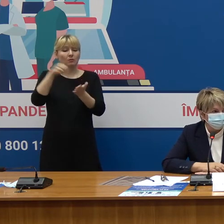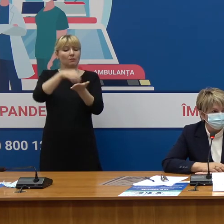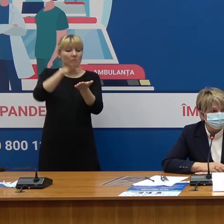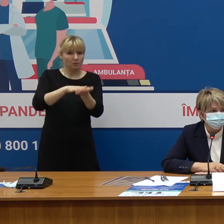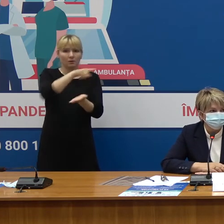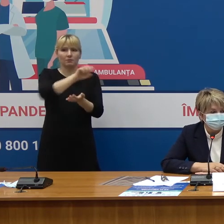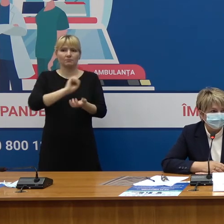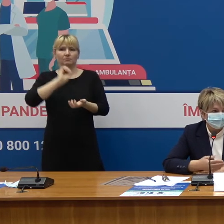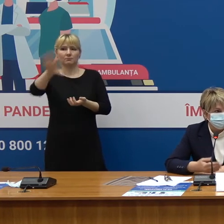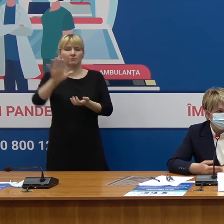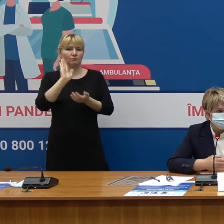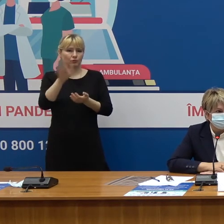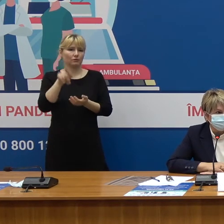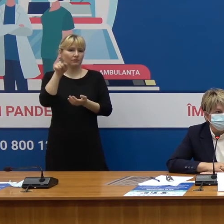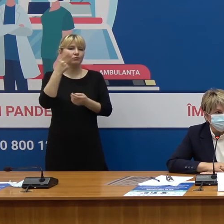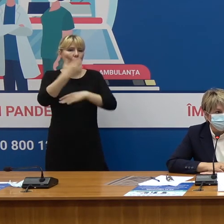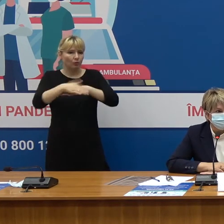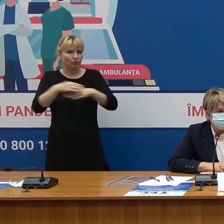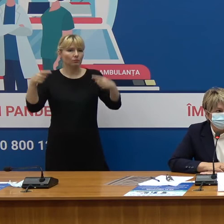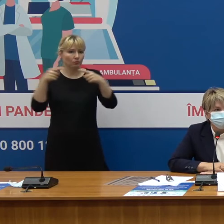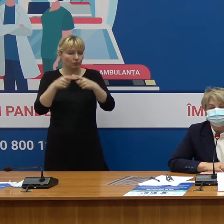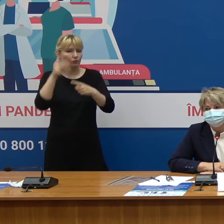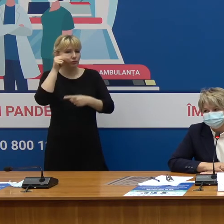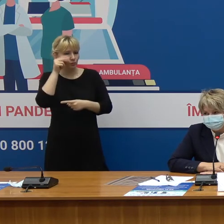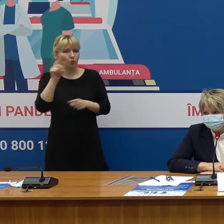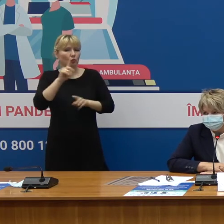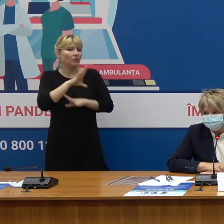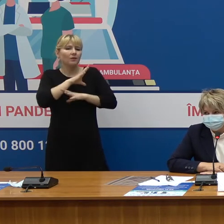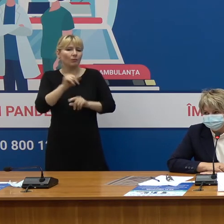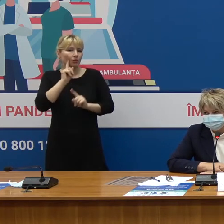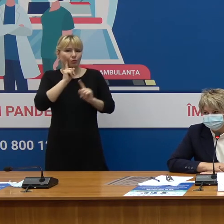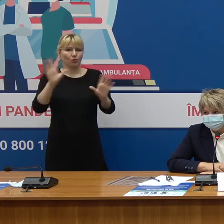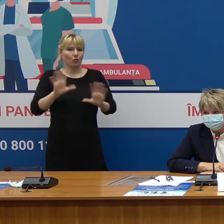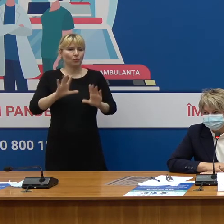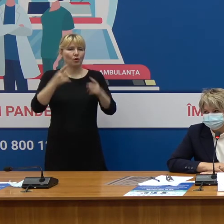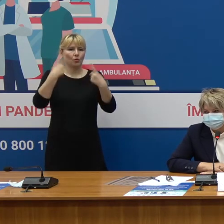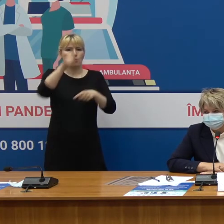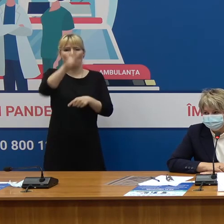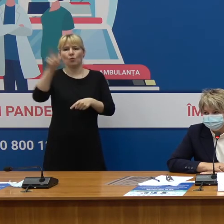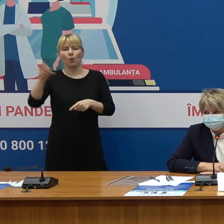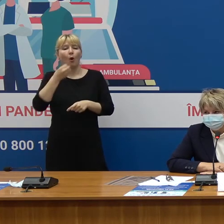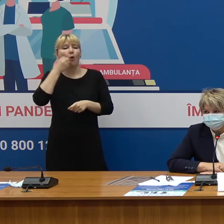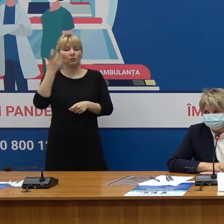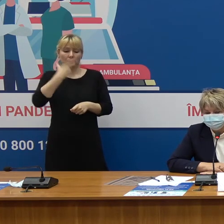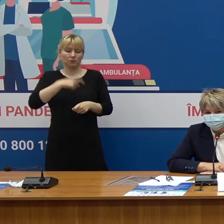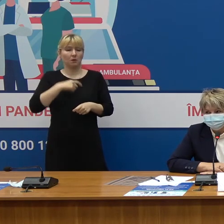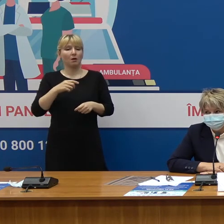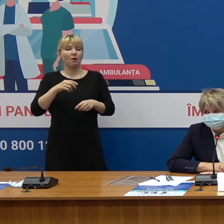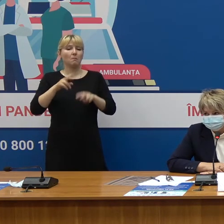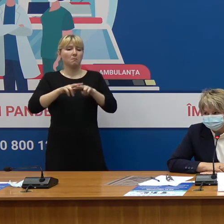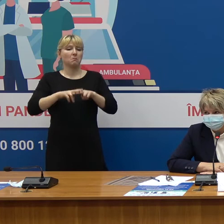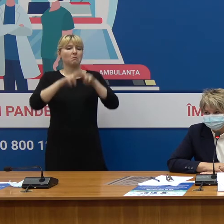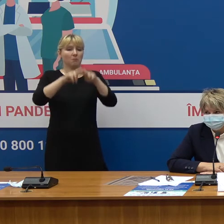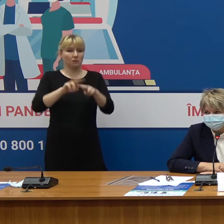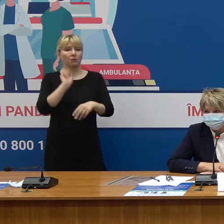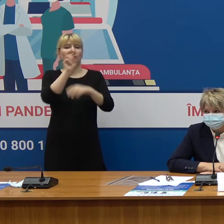dumneavoastră și să nu fie o incomoditate pentru dumneavoastră când veți prezenta în data respectivă și nu